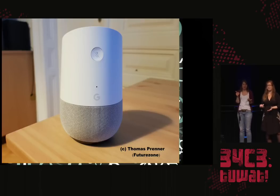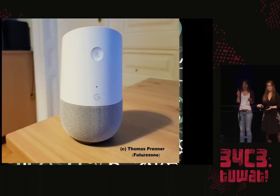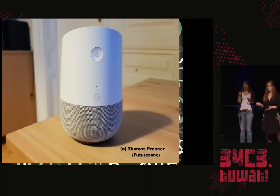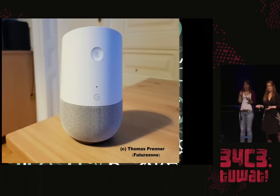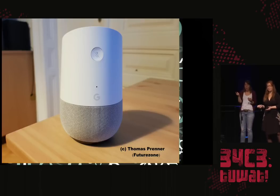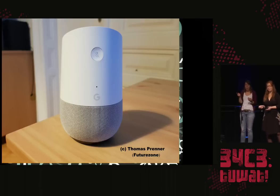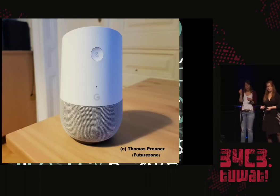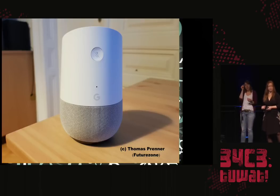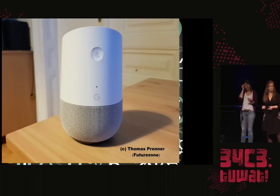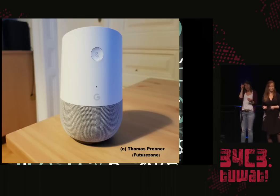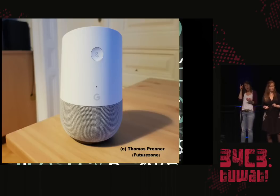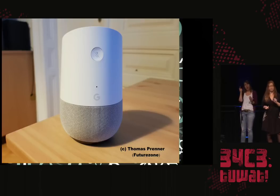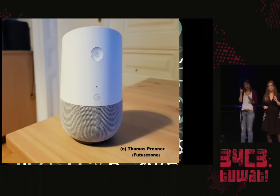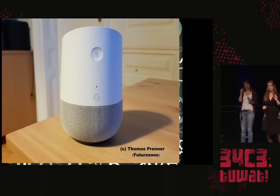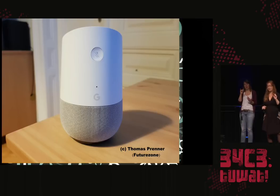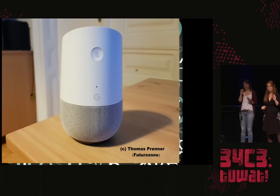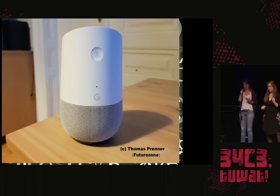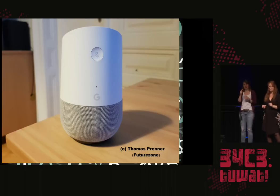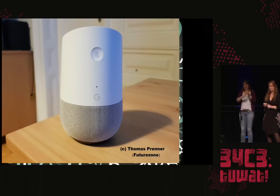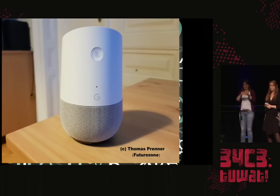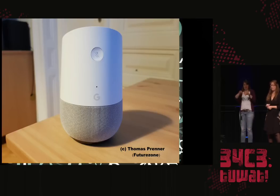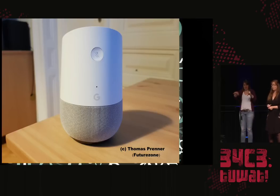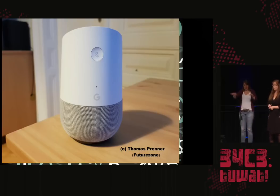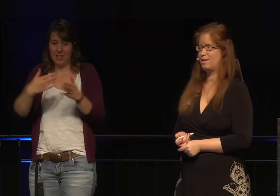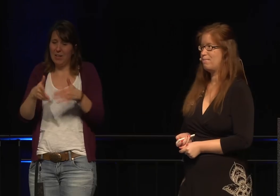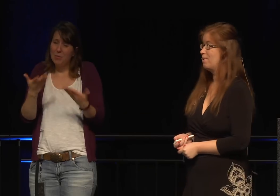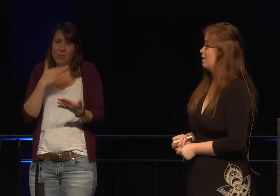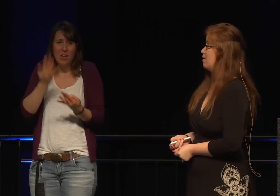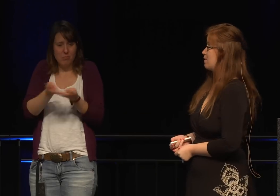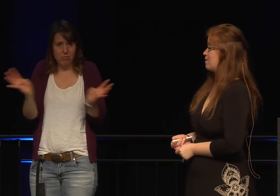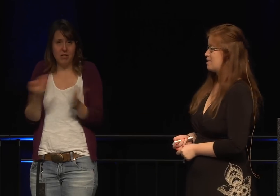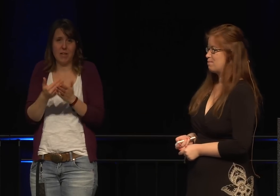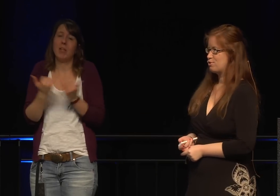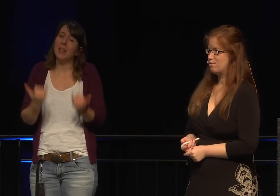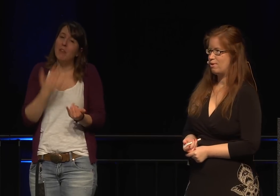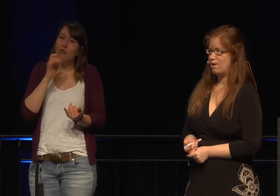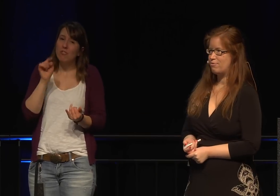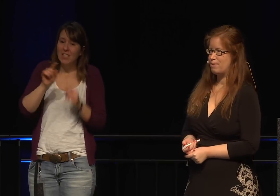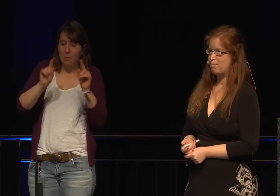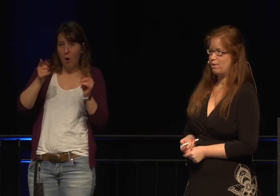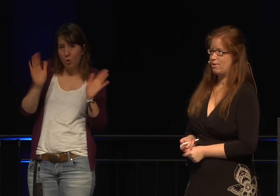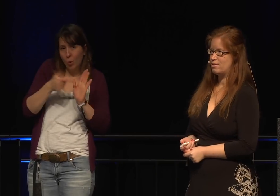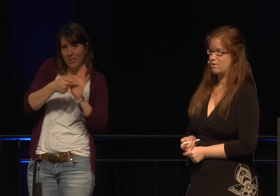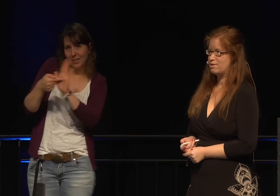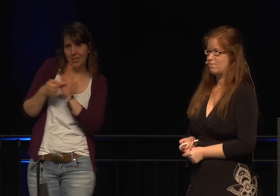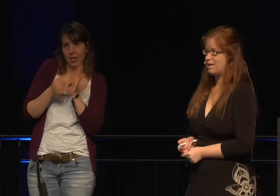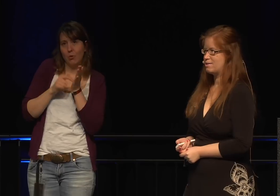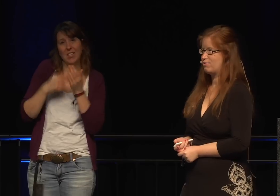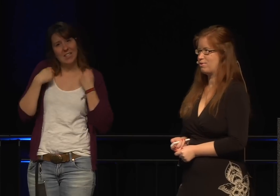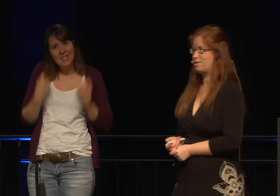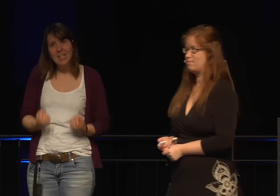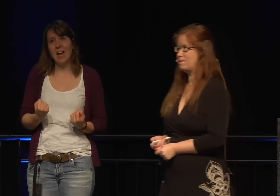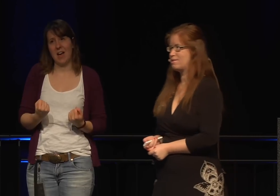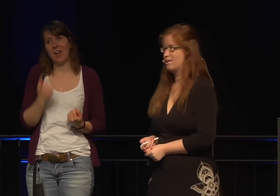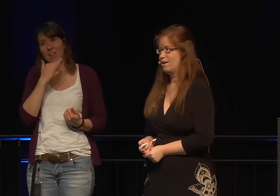welcher auch ein smart Internet-of-Things-Gerät ist. Ich werde bloß kurz